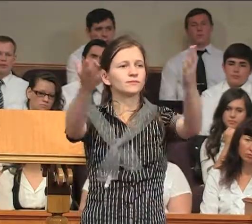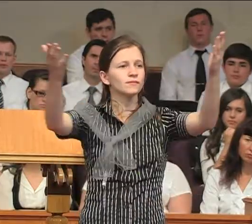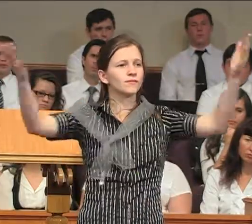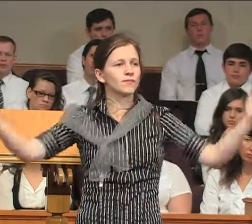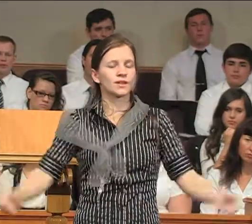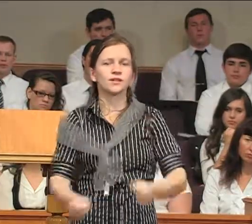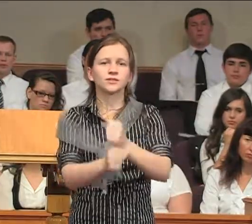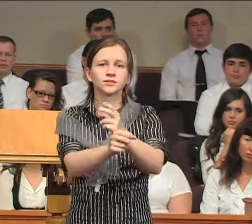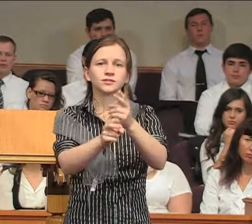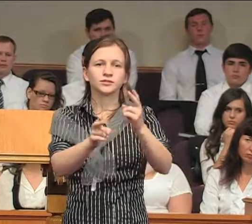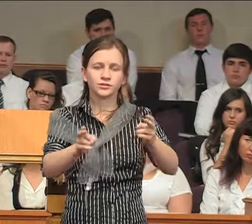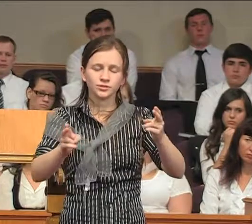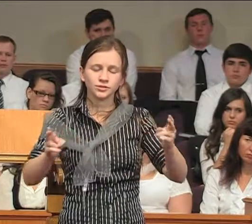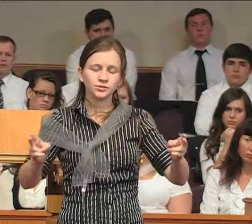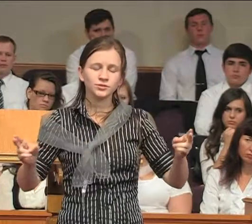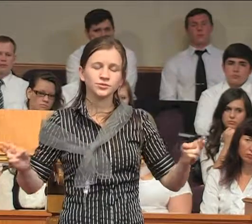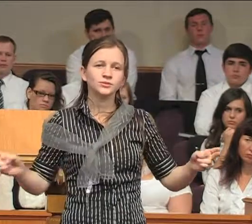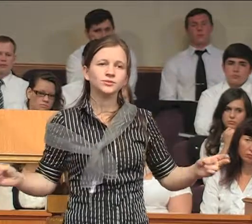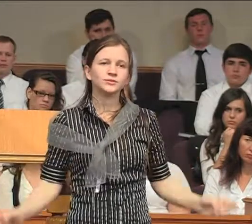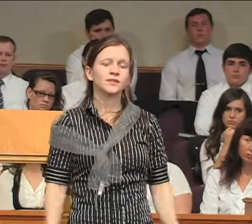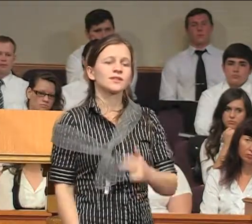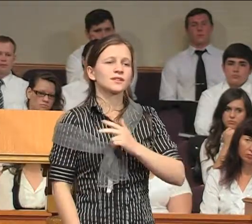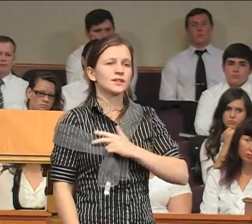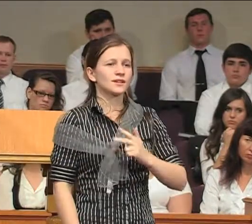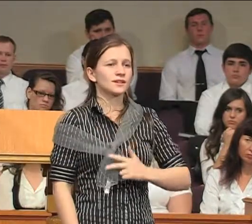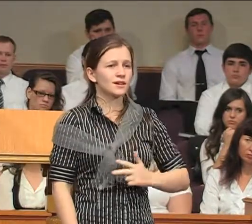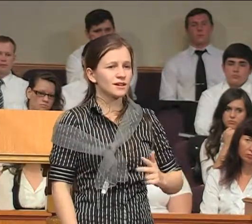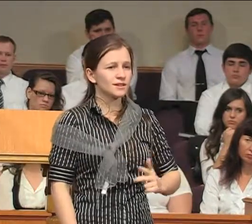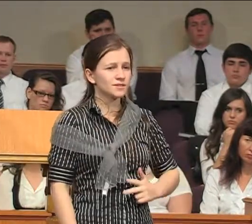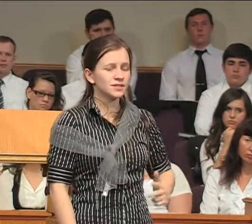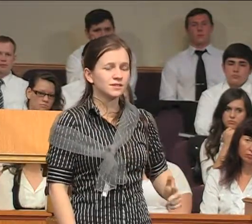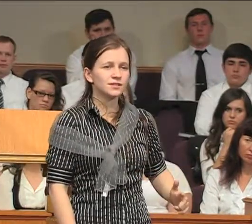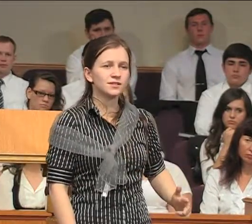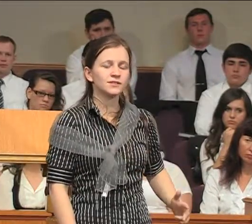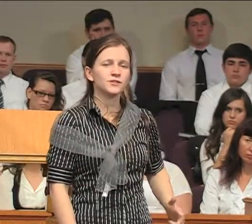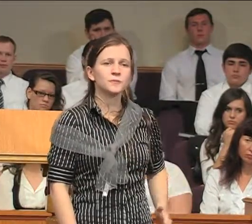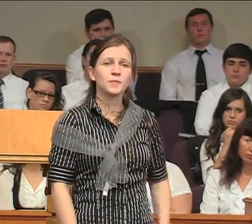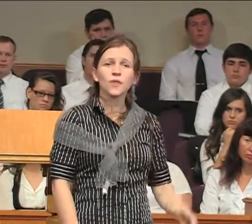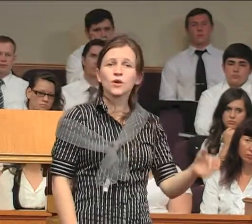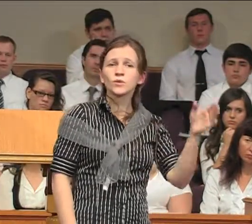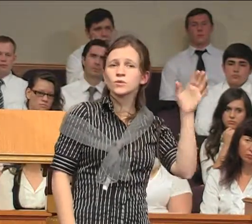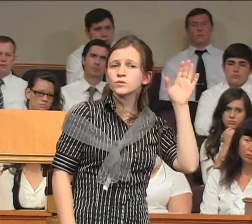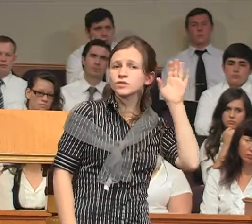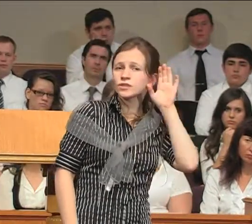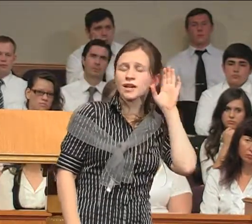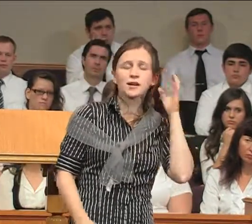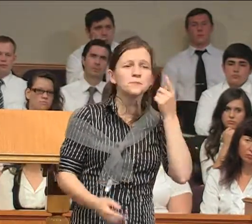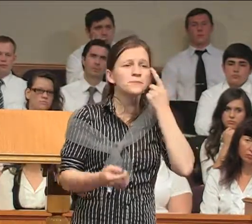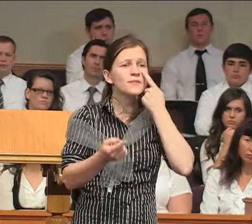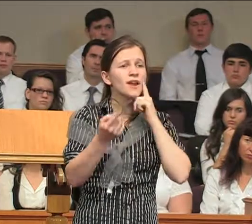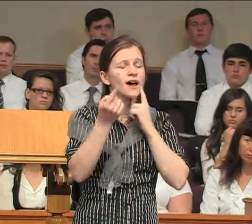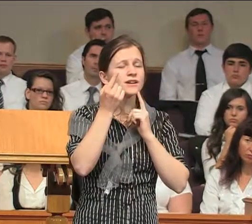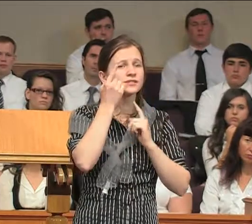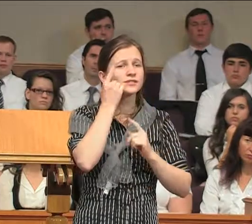я раздаю награды, Услыхали плачь,